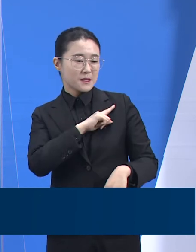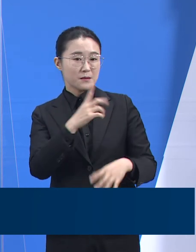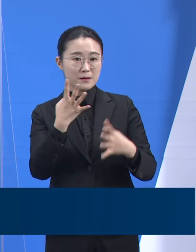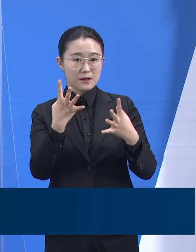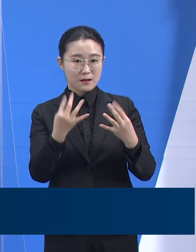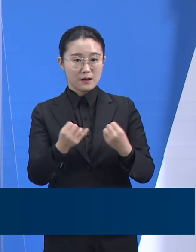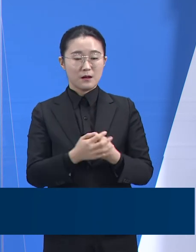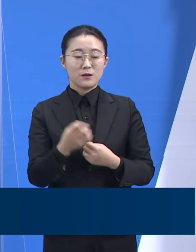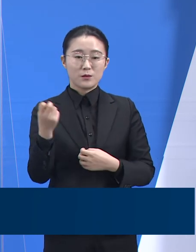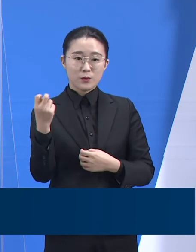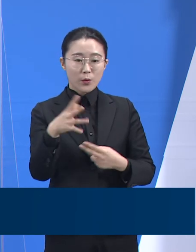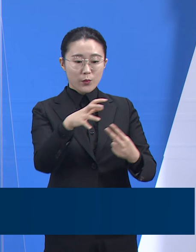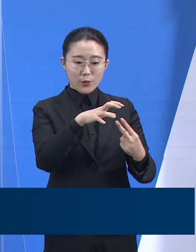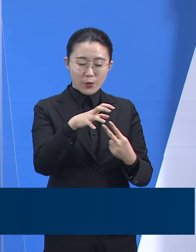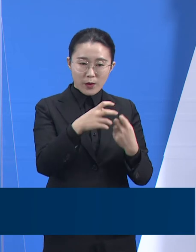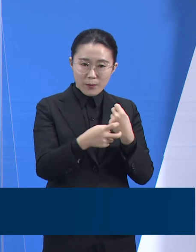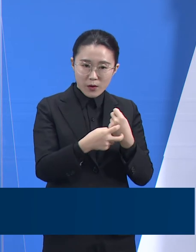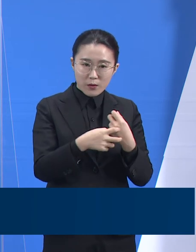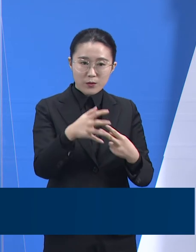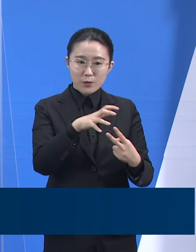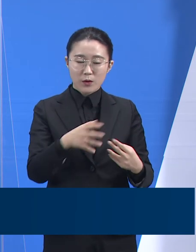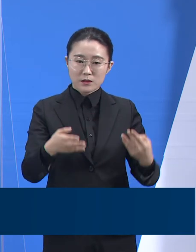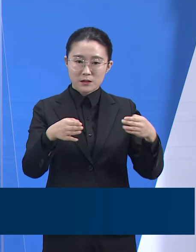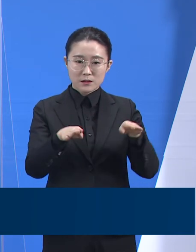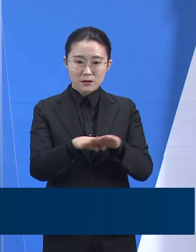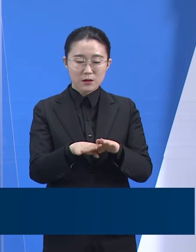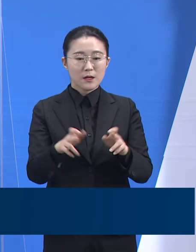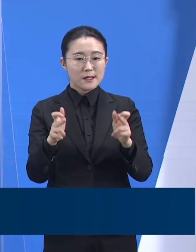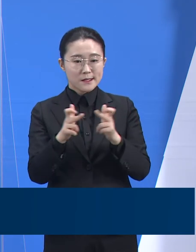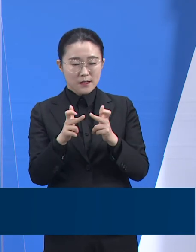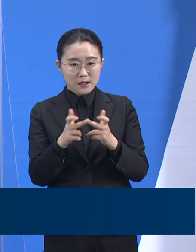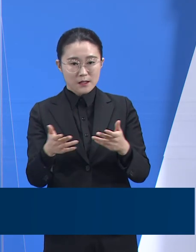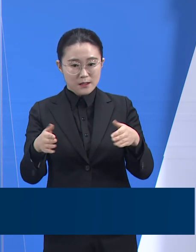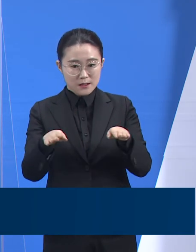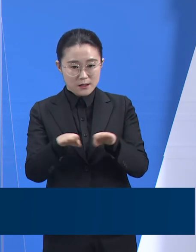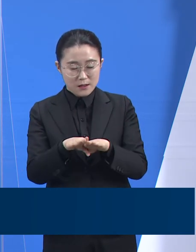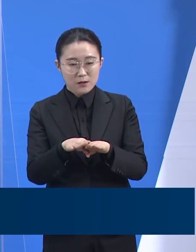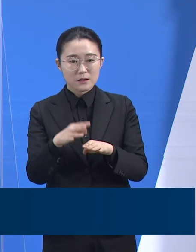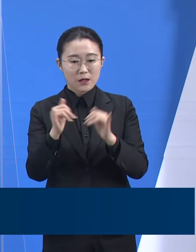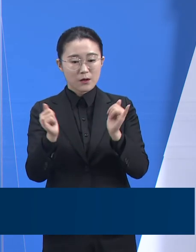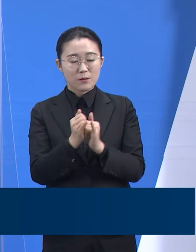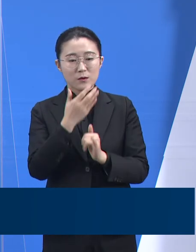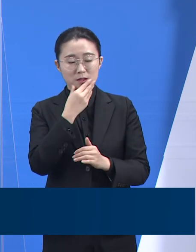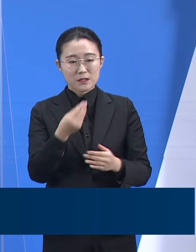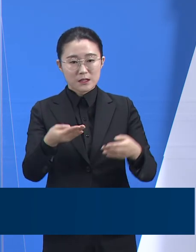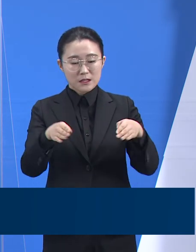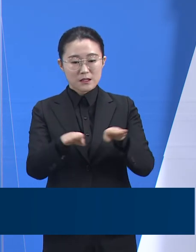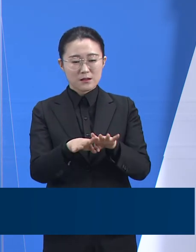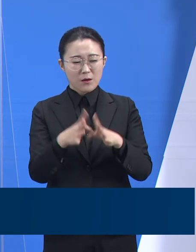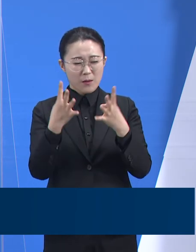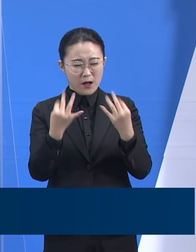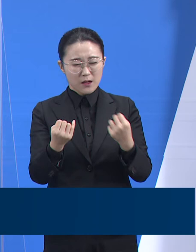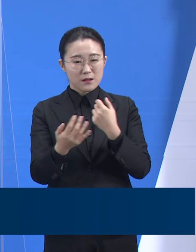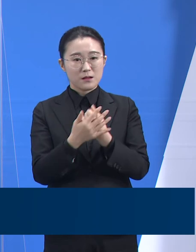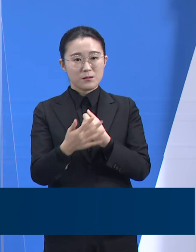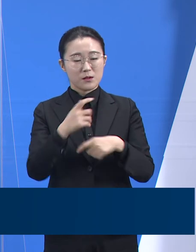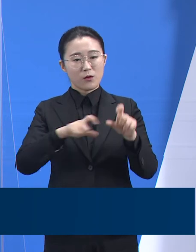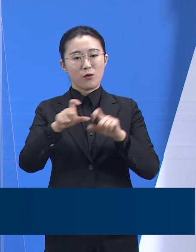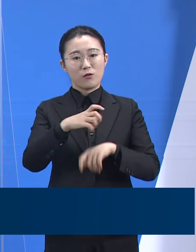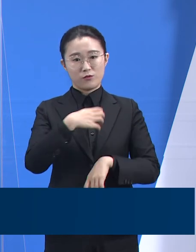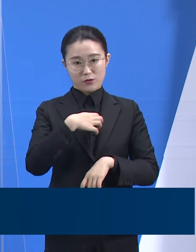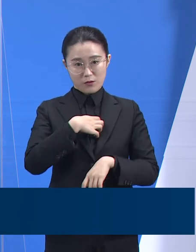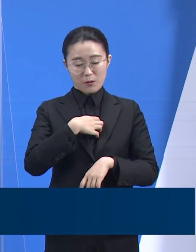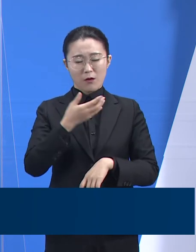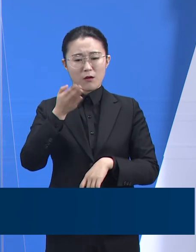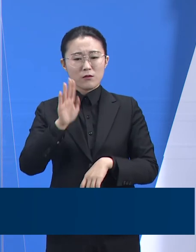많습니다. 그에 반해 상급종합병원이나 공공병원은 상대적으로 부족합니다. 따라서 대기자가